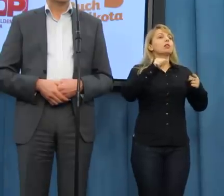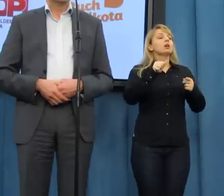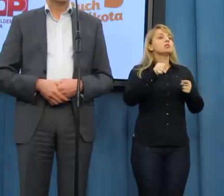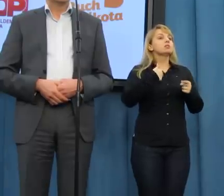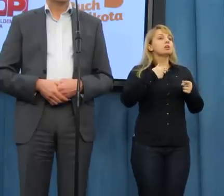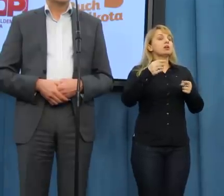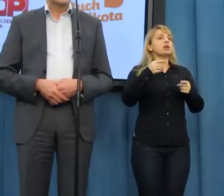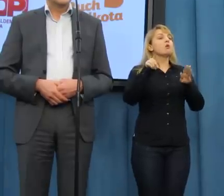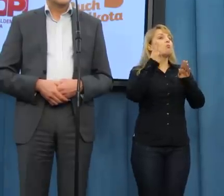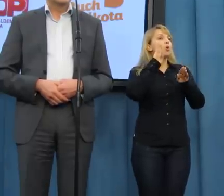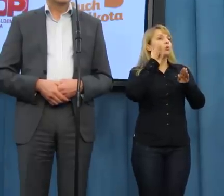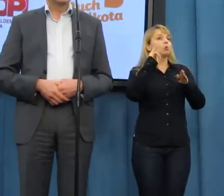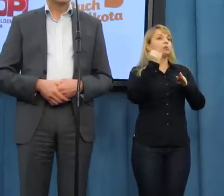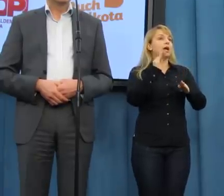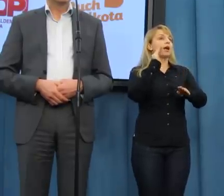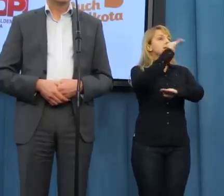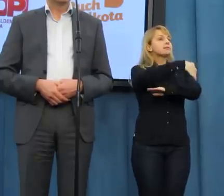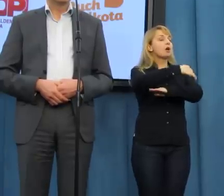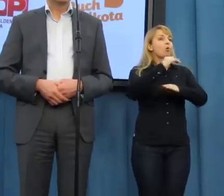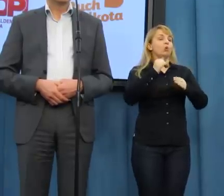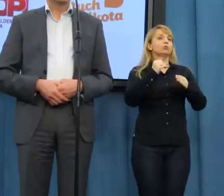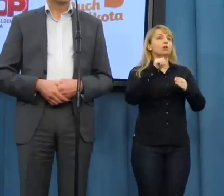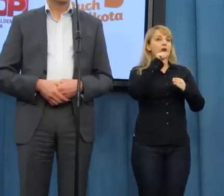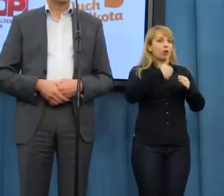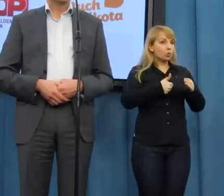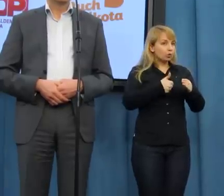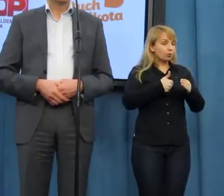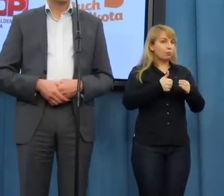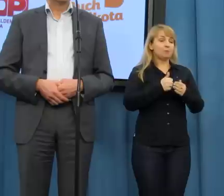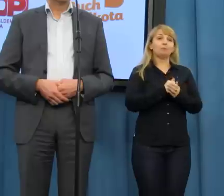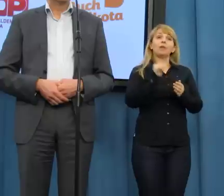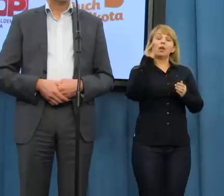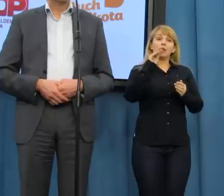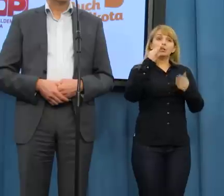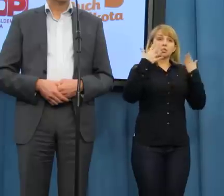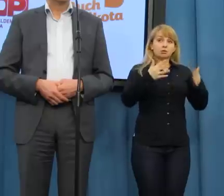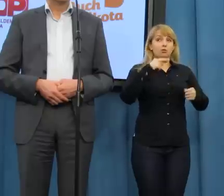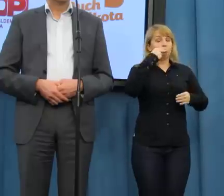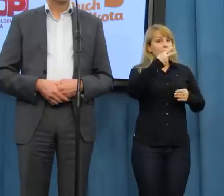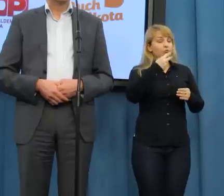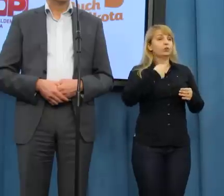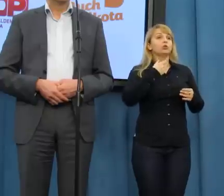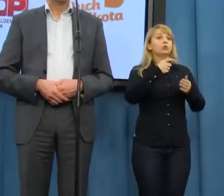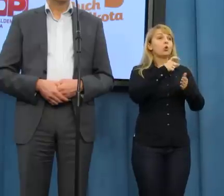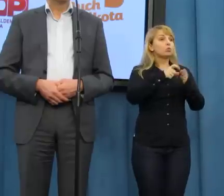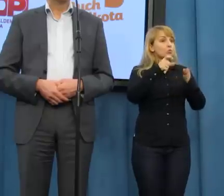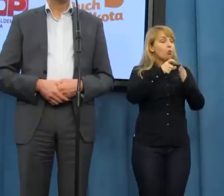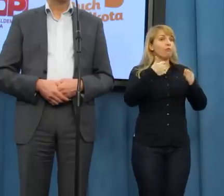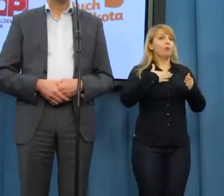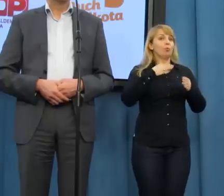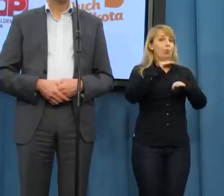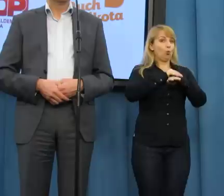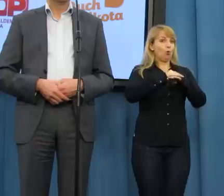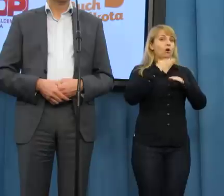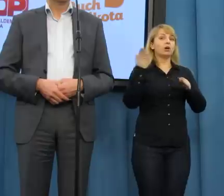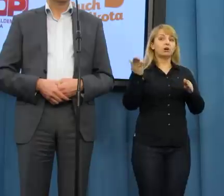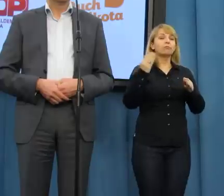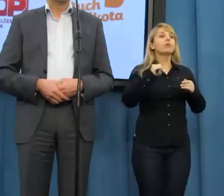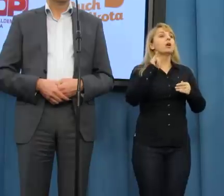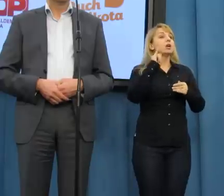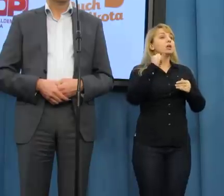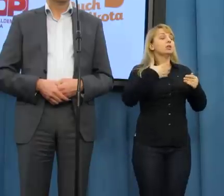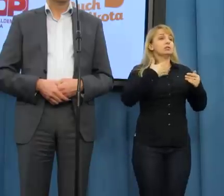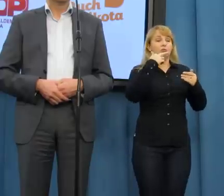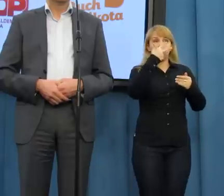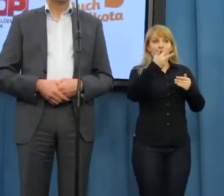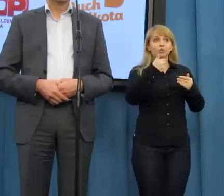naszą zachodnią granicą. I jeszcze odniosę się tutaj do słów mojego przedmówcy. Mieliśmy tą dosyć ciekawą